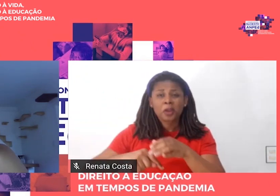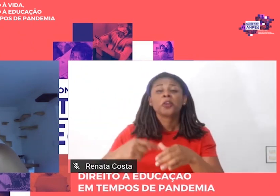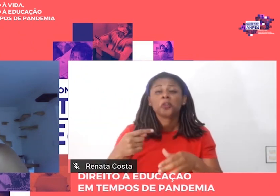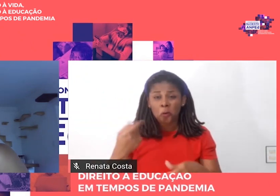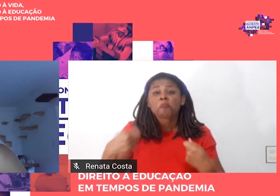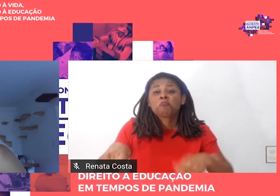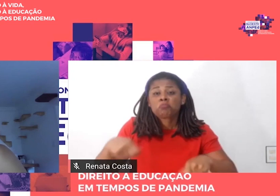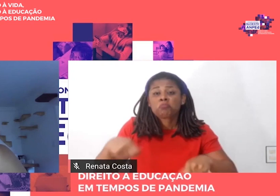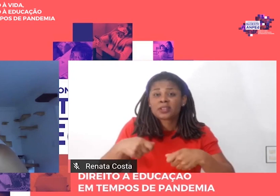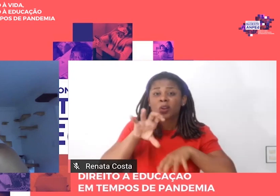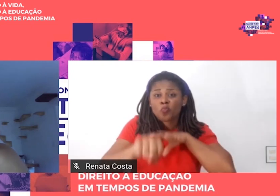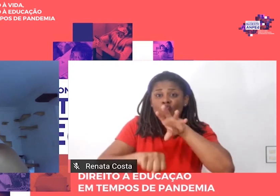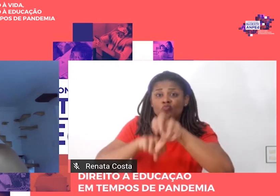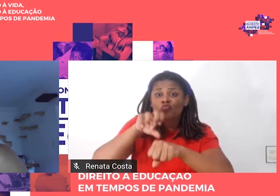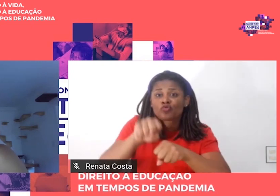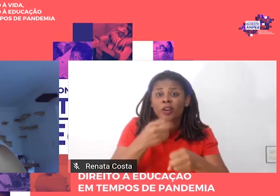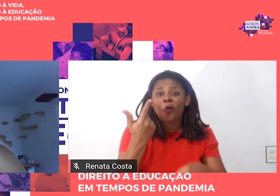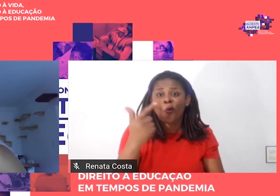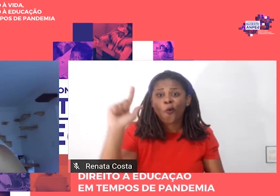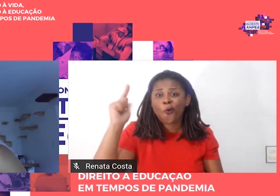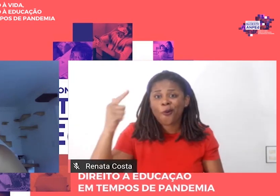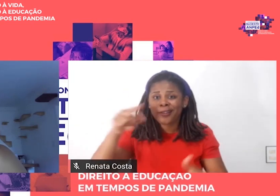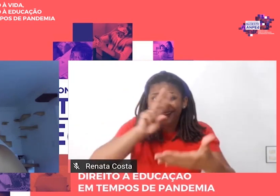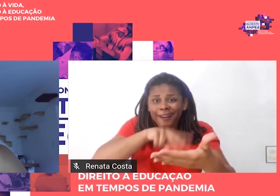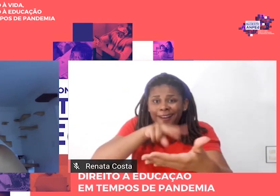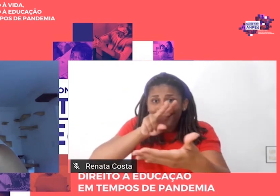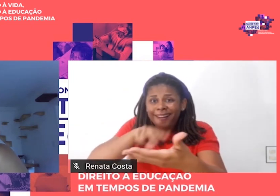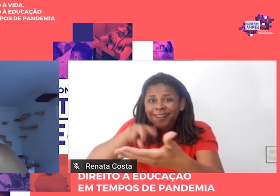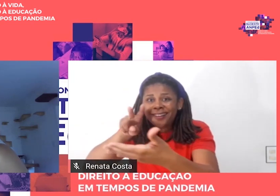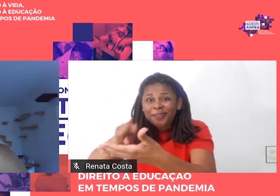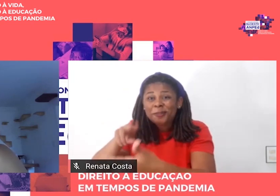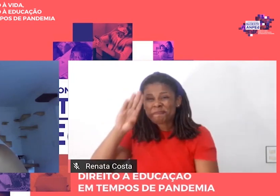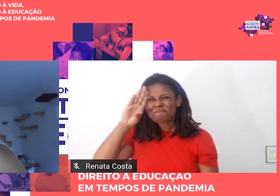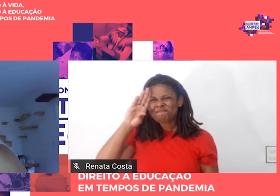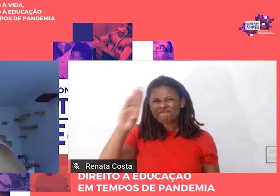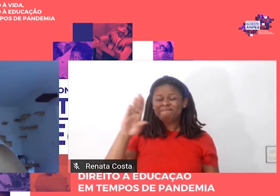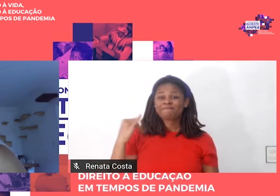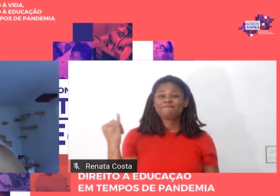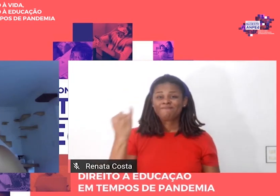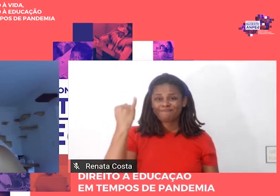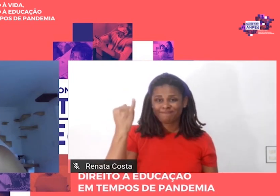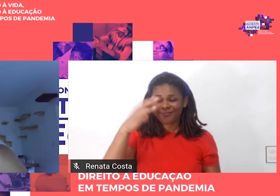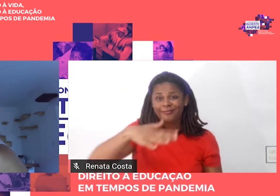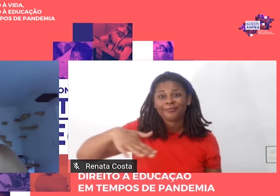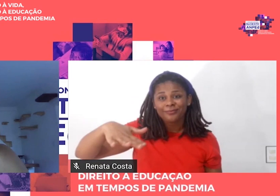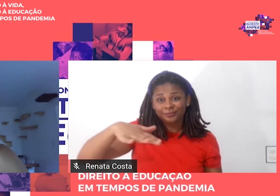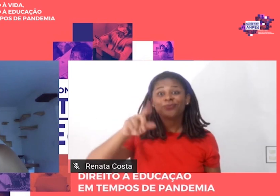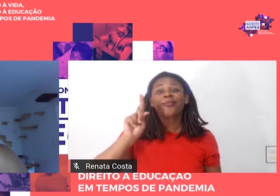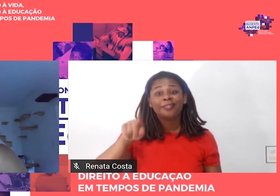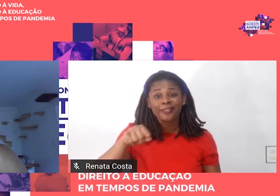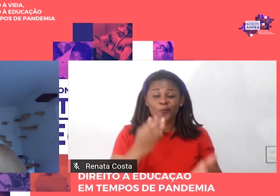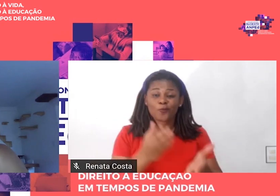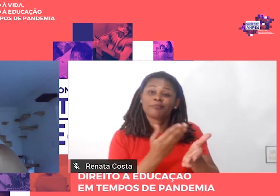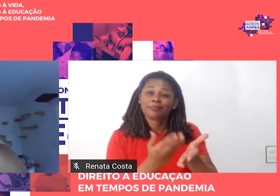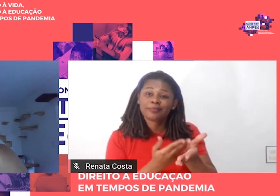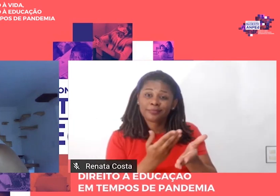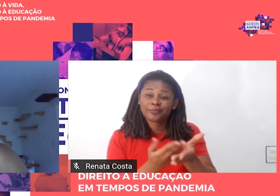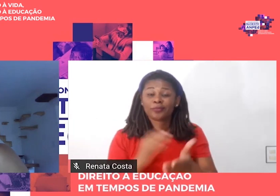Talvez a mais fundamental delas nesse âmbito tenha sido o livro do professor Newton Duarte